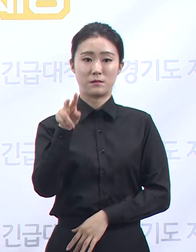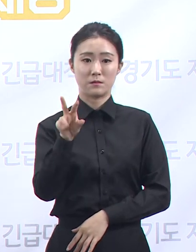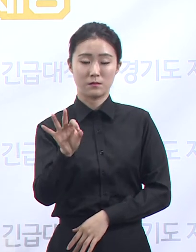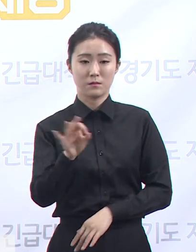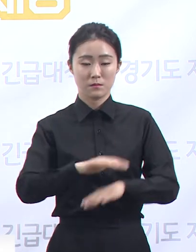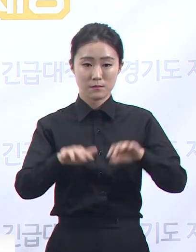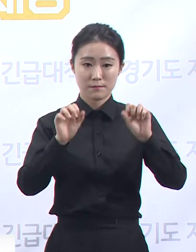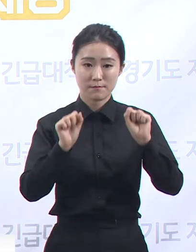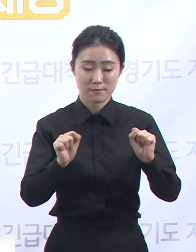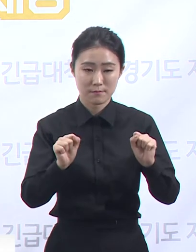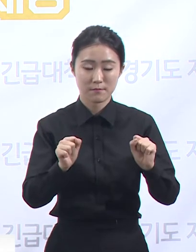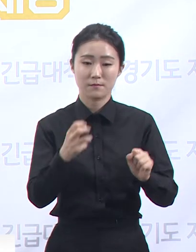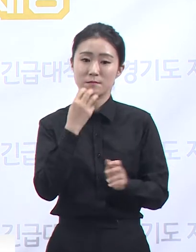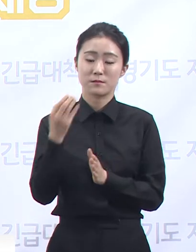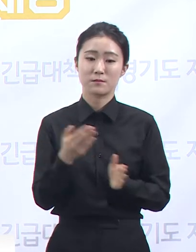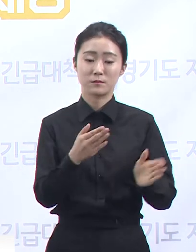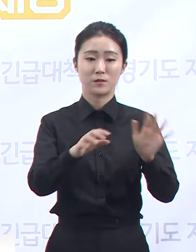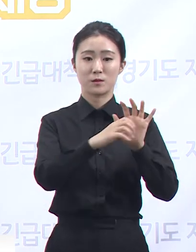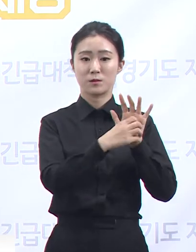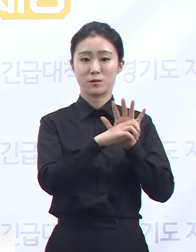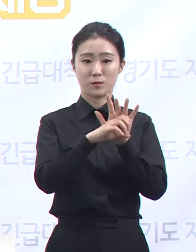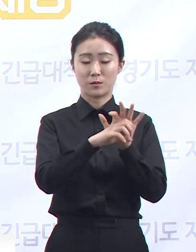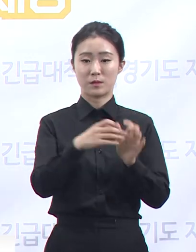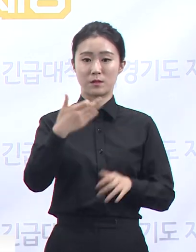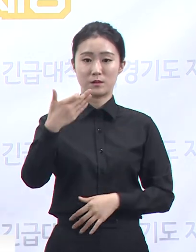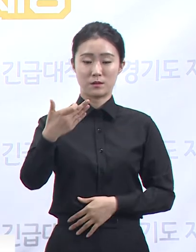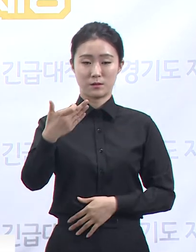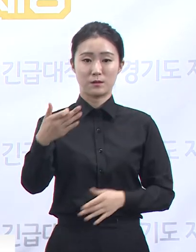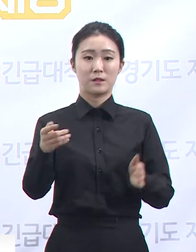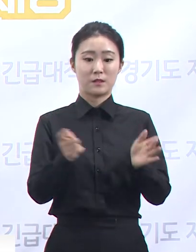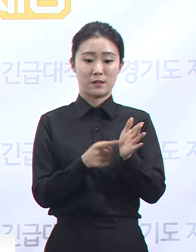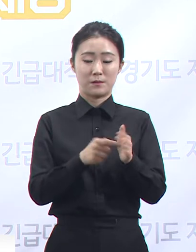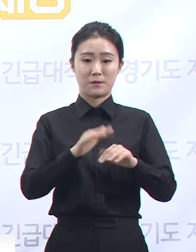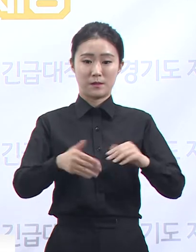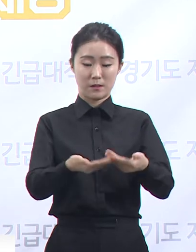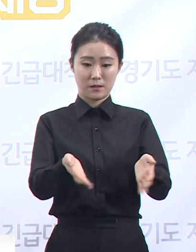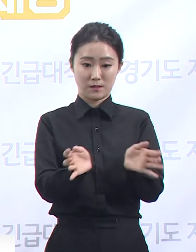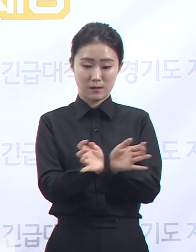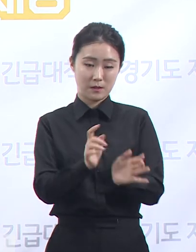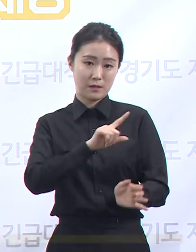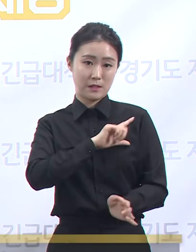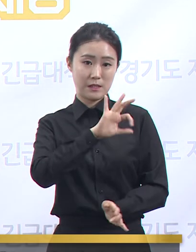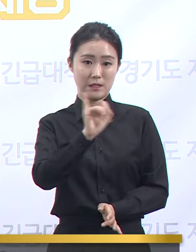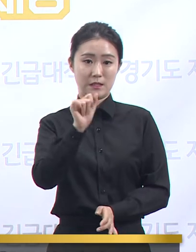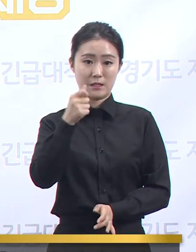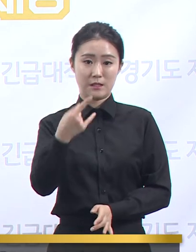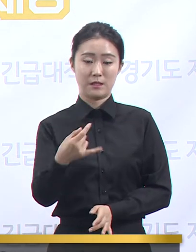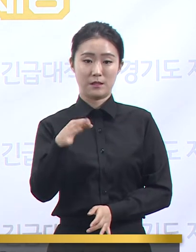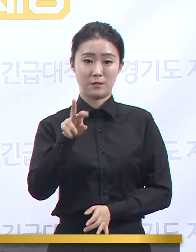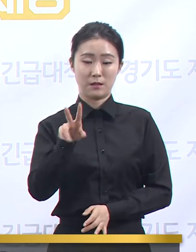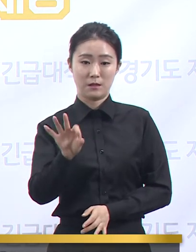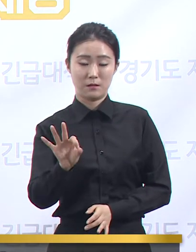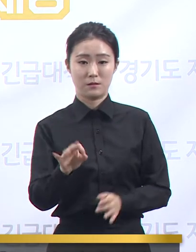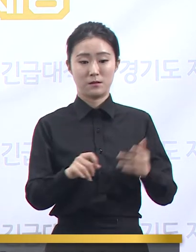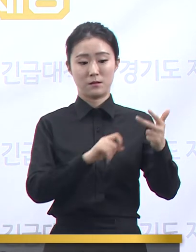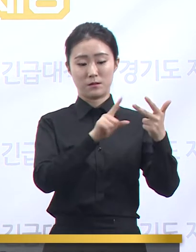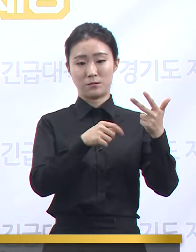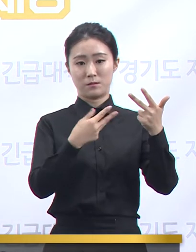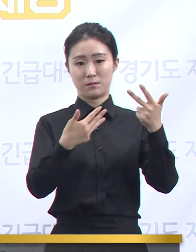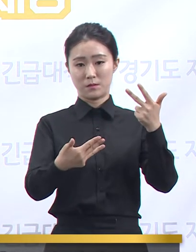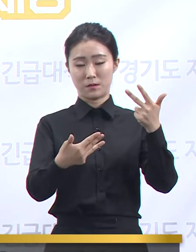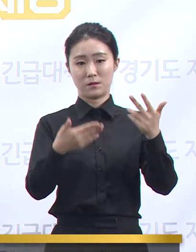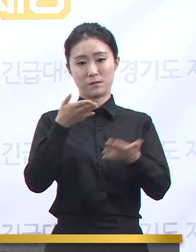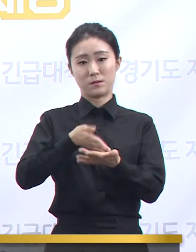안녕하십니까. 경기도 코로나19 긴급대책단 이희영입니다. 7월 8일 수요일 경기도 코로나19 대응 관련